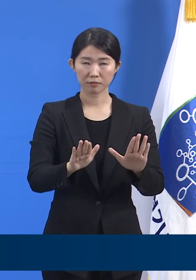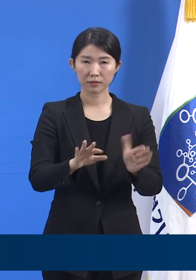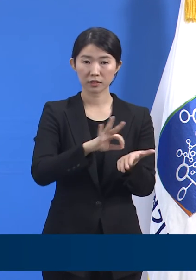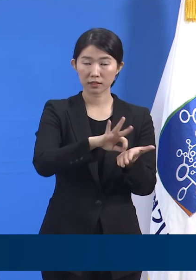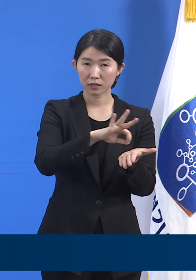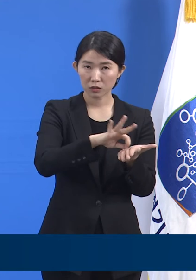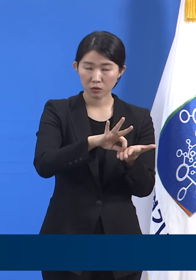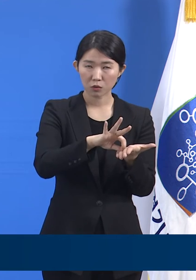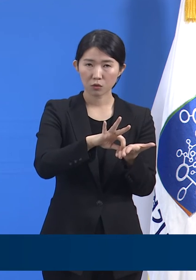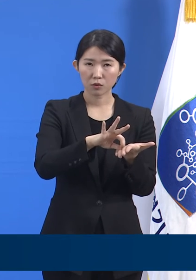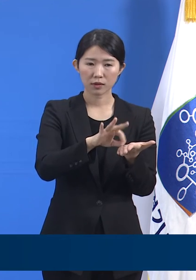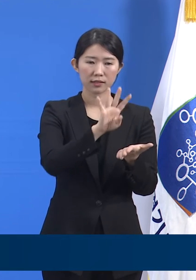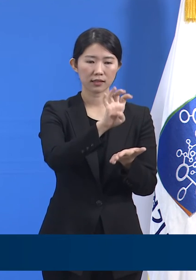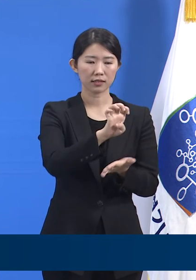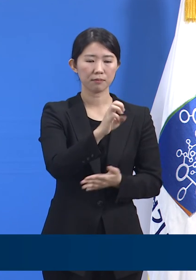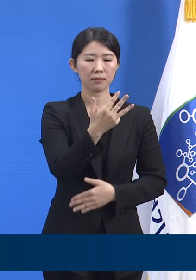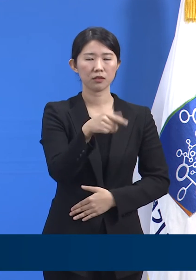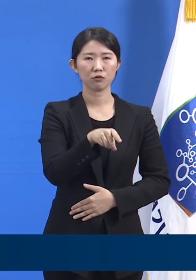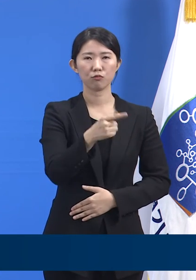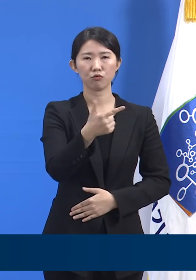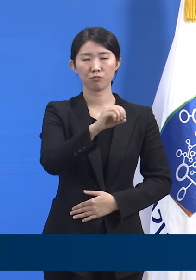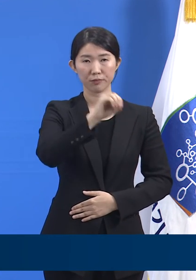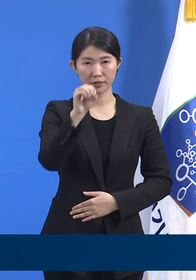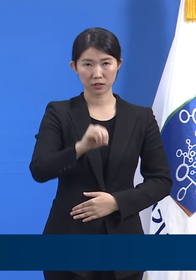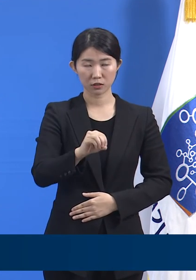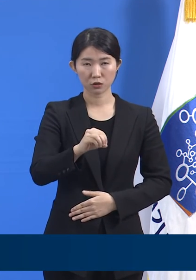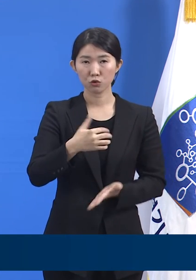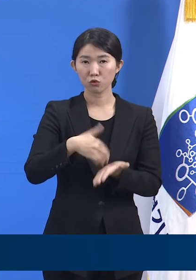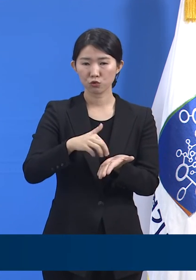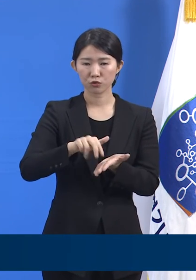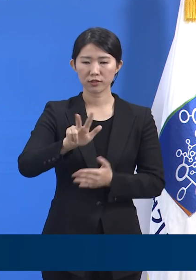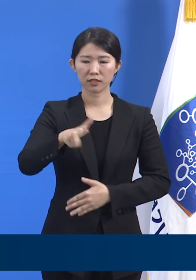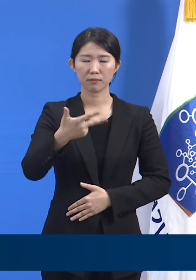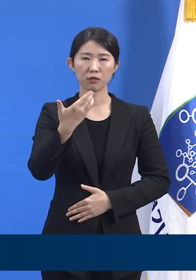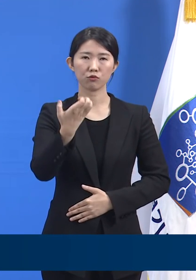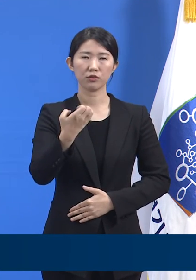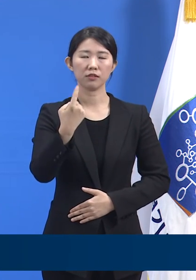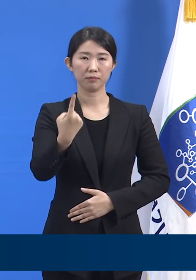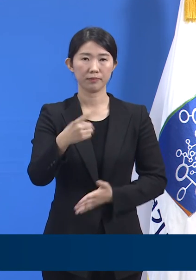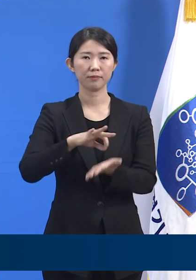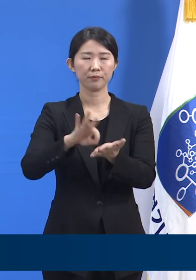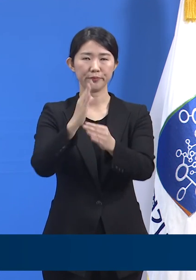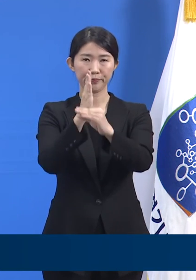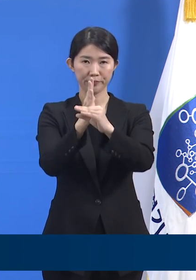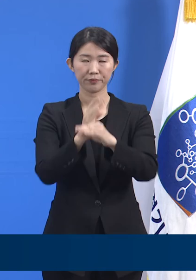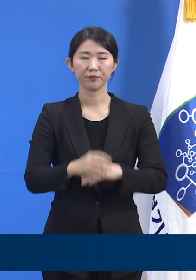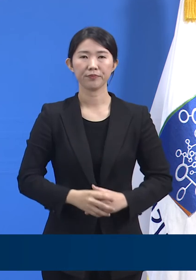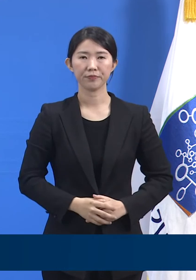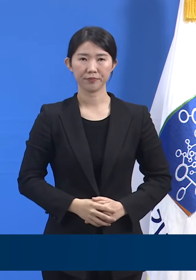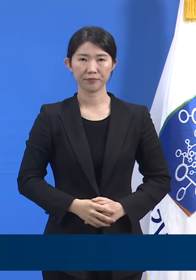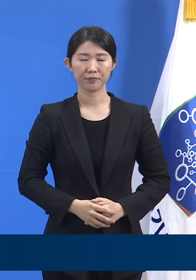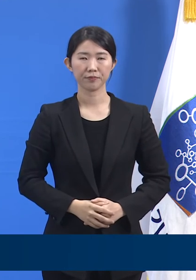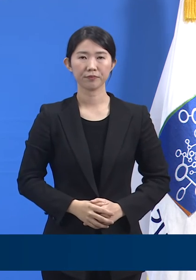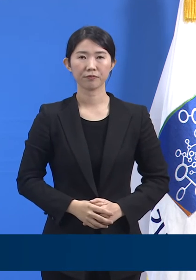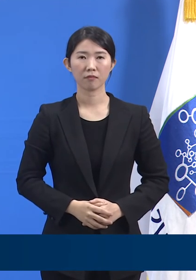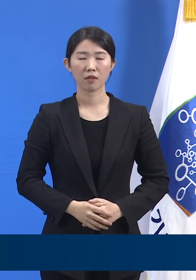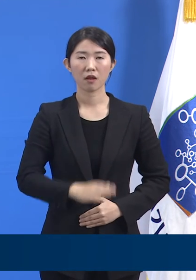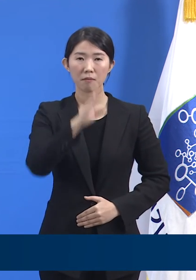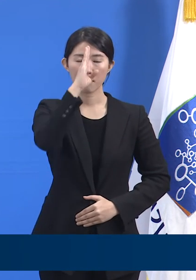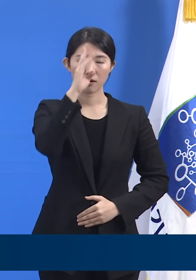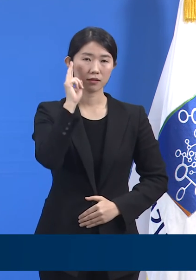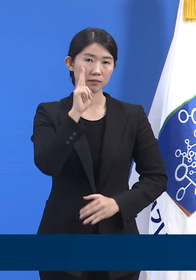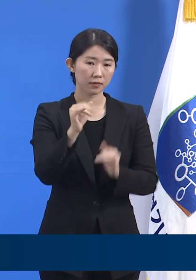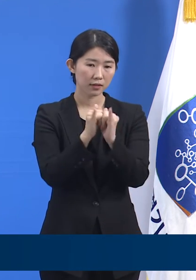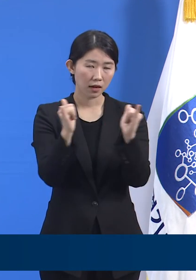가동률은 48.6%로 792개 병상을 사용하고 있습니다. 중증환자